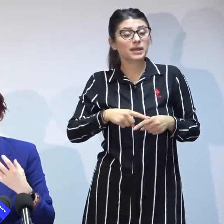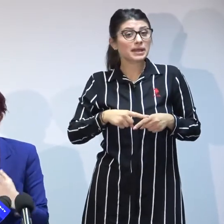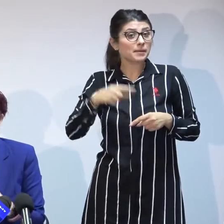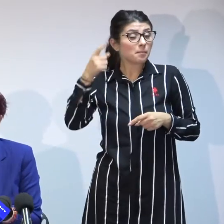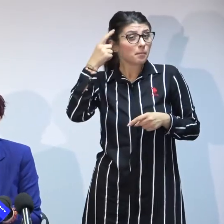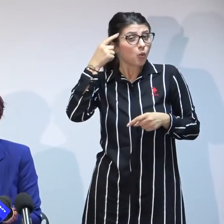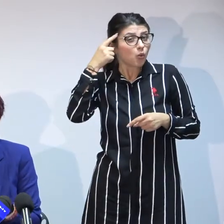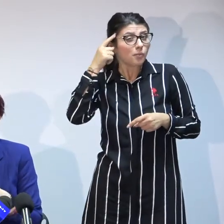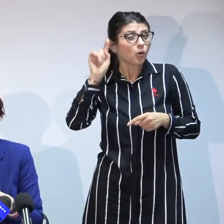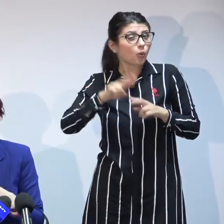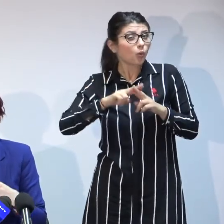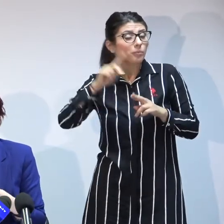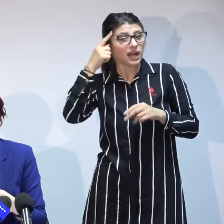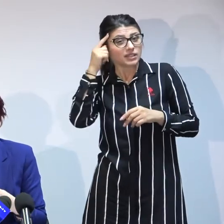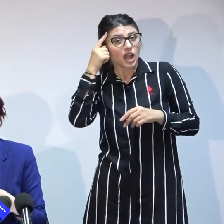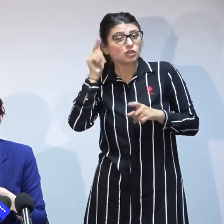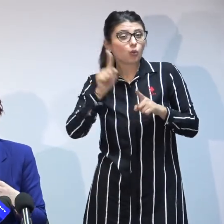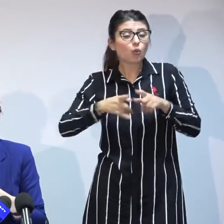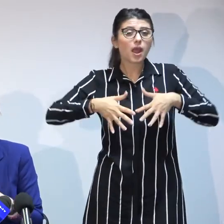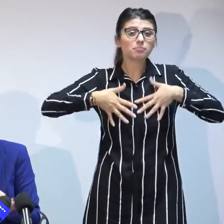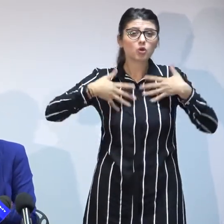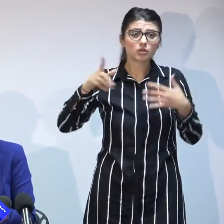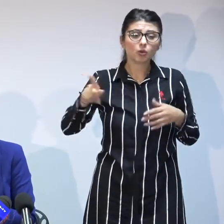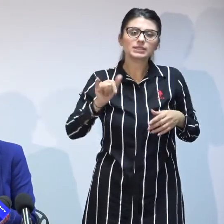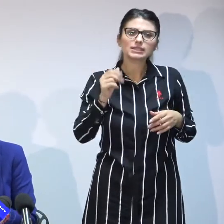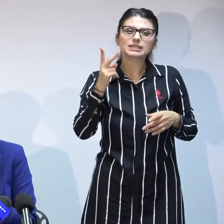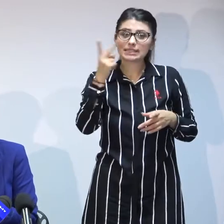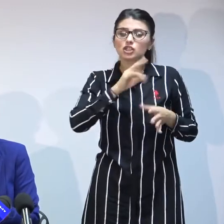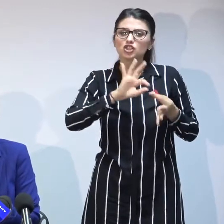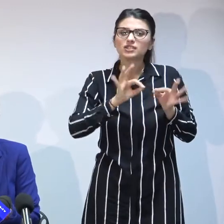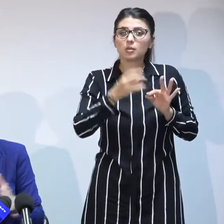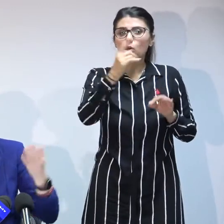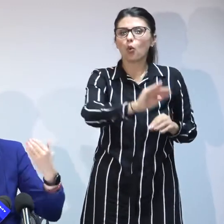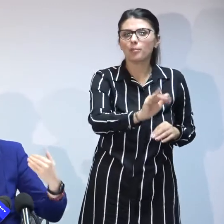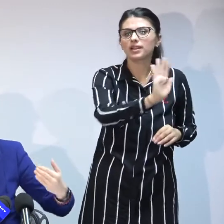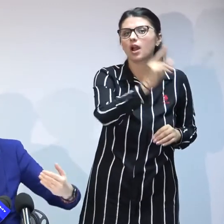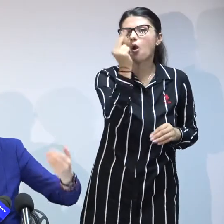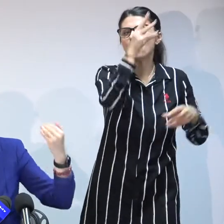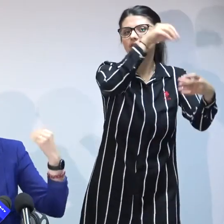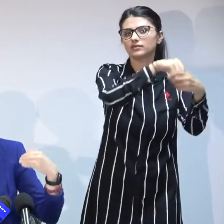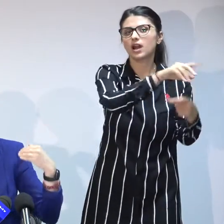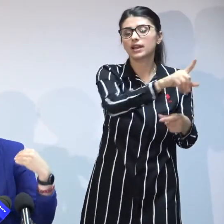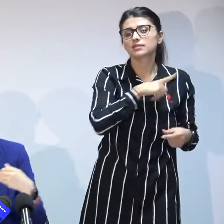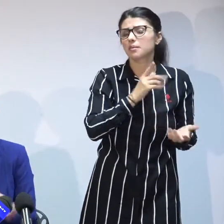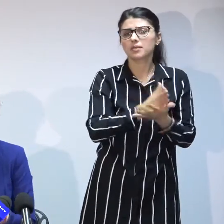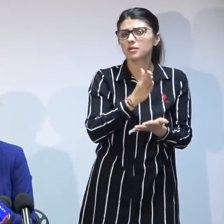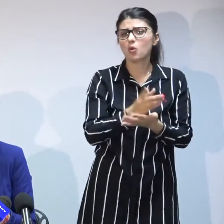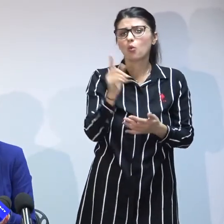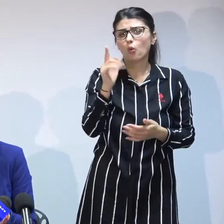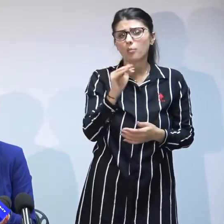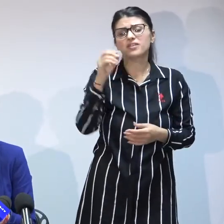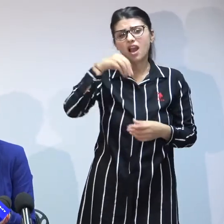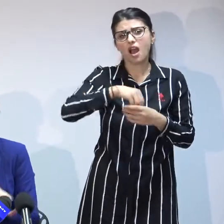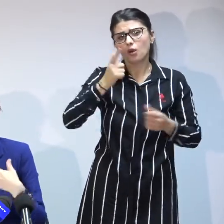lor și să înțeleagă că un copil din sistemul de protecție este întotdeauna un copil care vine cu cel puțin